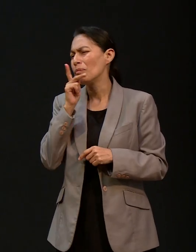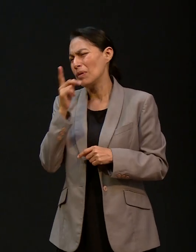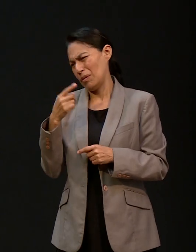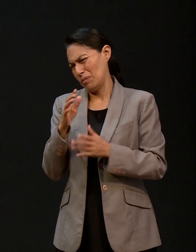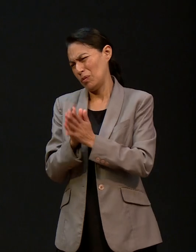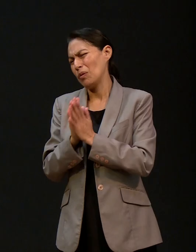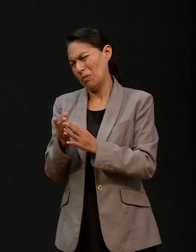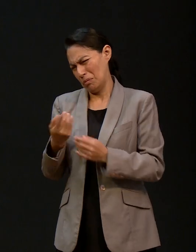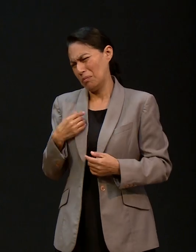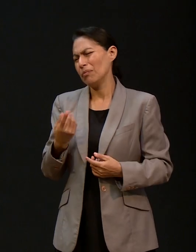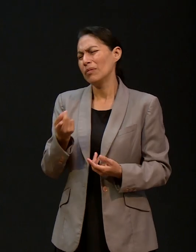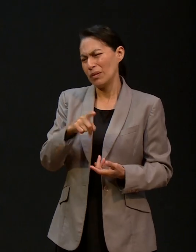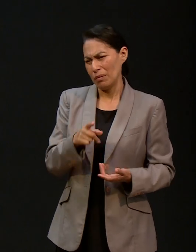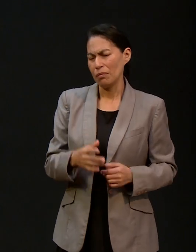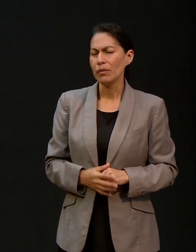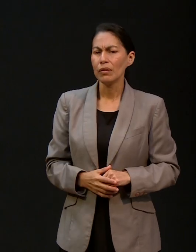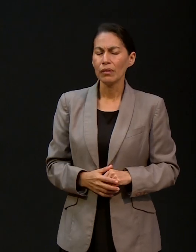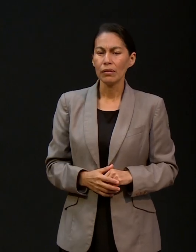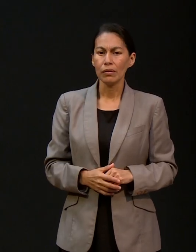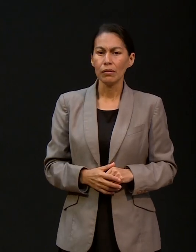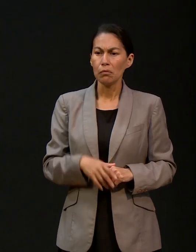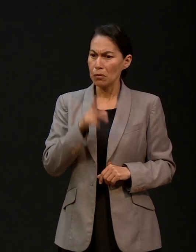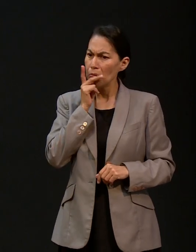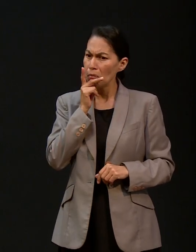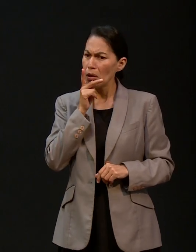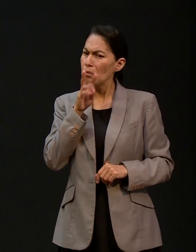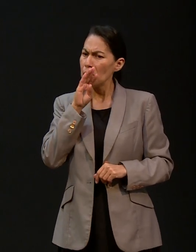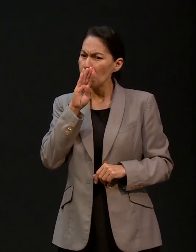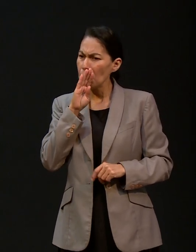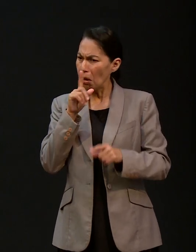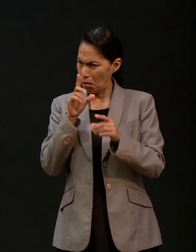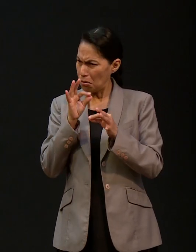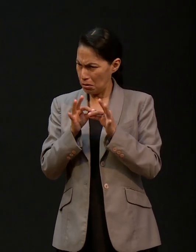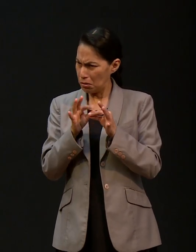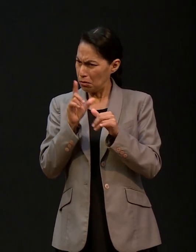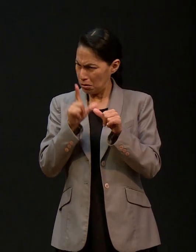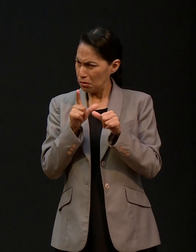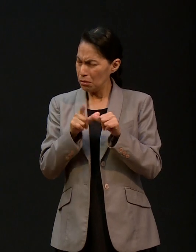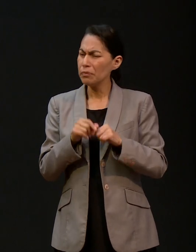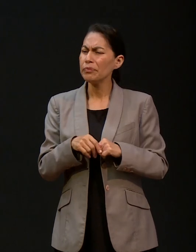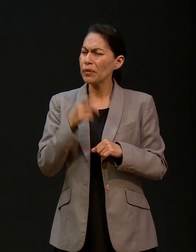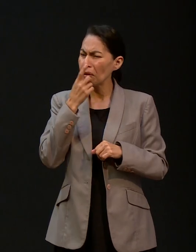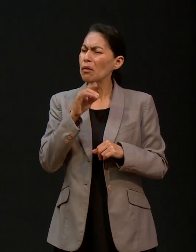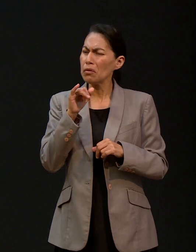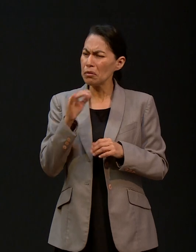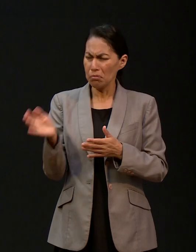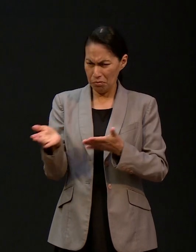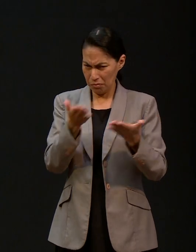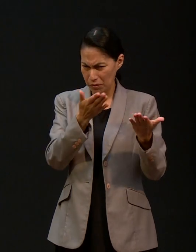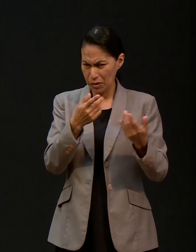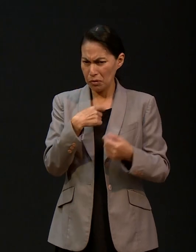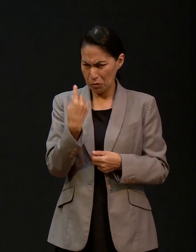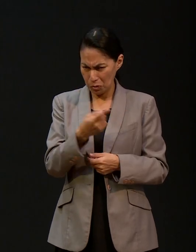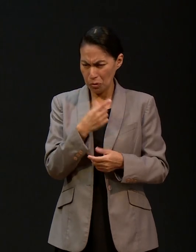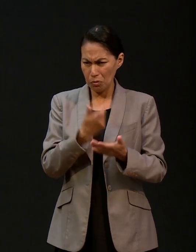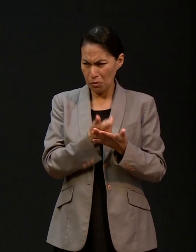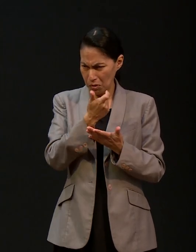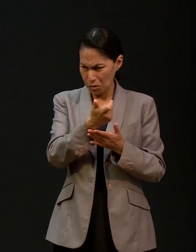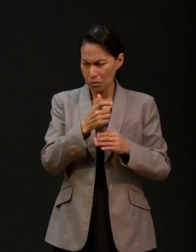dispuesto a apoyarme. Mi mamá también siempre es dispuesto a apoyarnos en todo. Ellos dijeron, está bien, tú ves. Nosotros vamos a cubrir todos los gastos. Yo